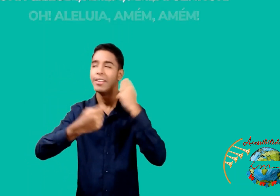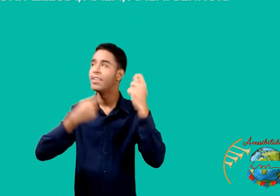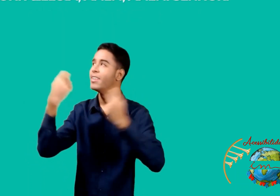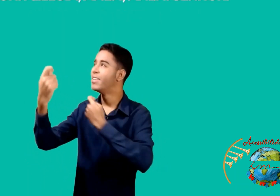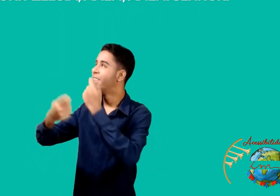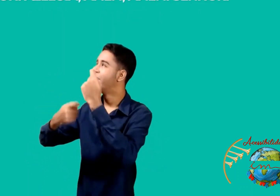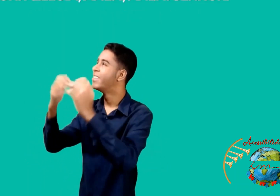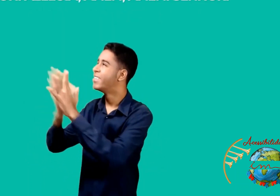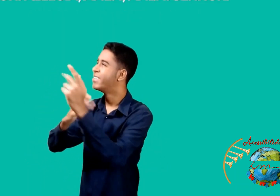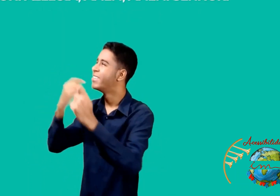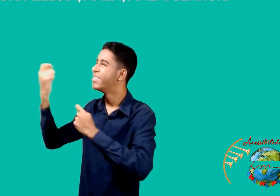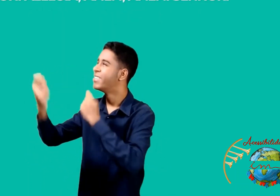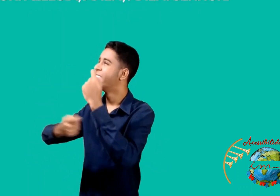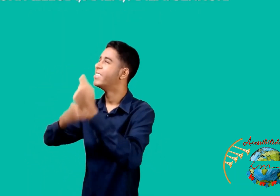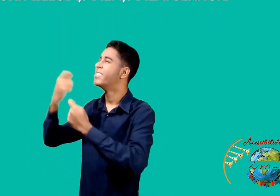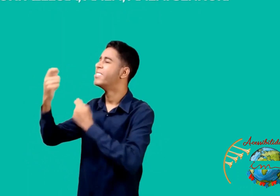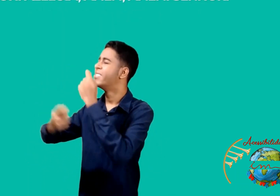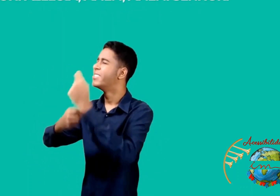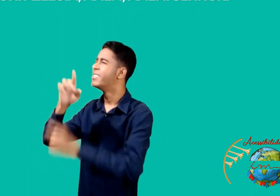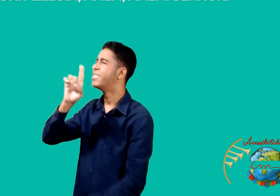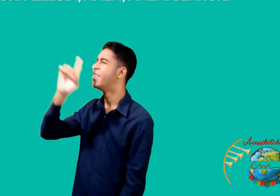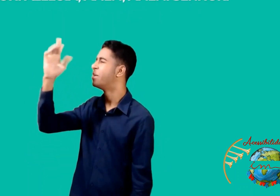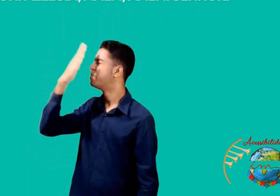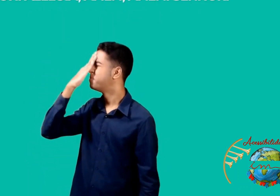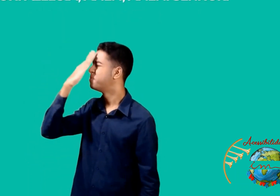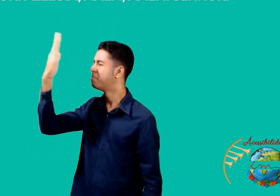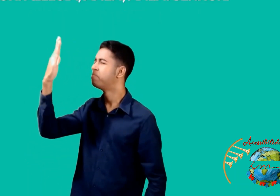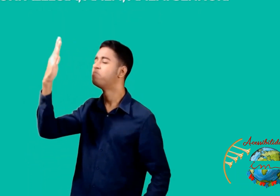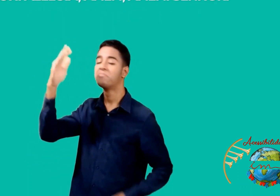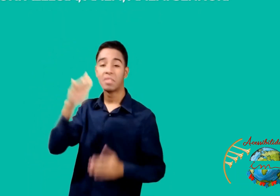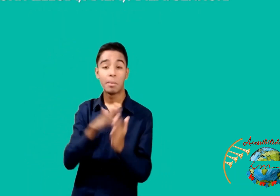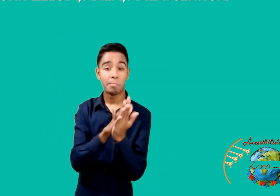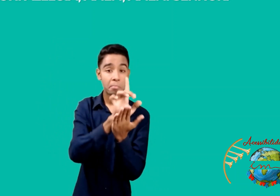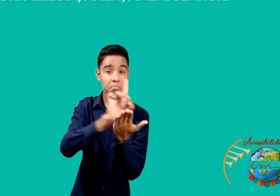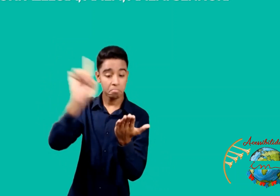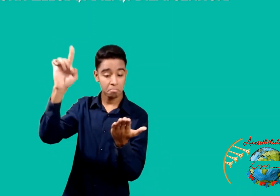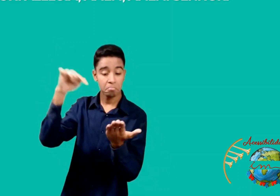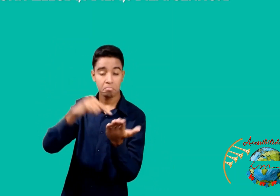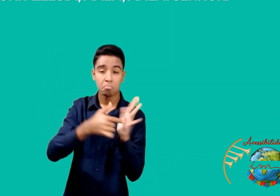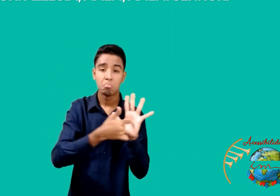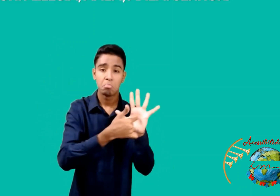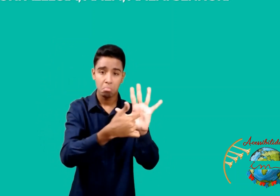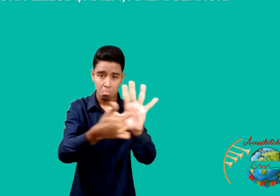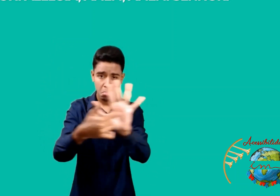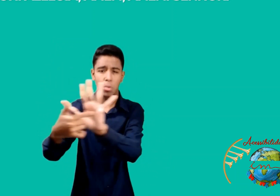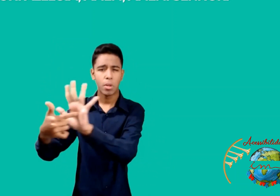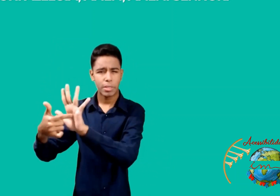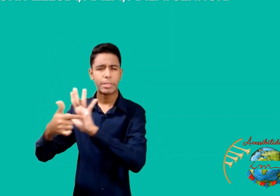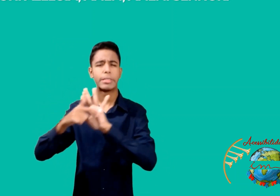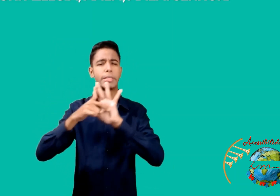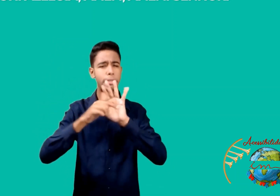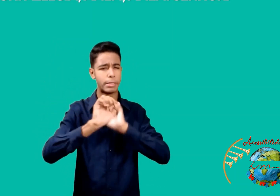Oh aleluia, amém, amém